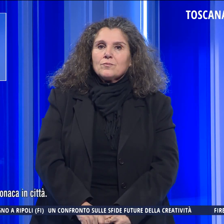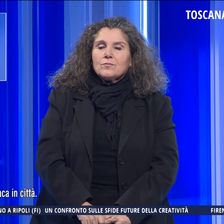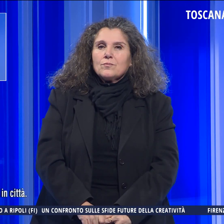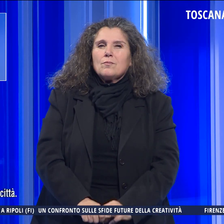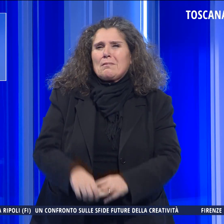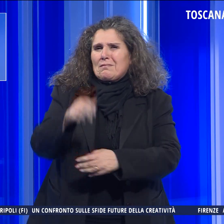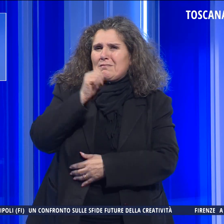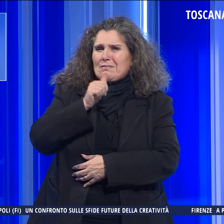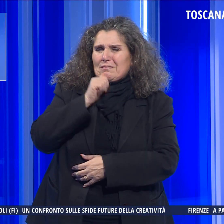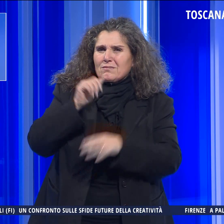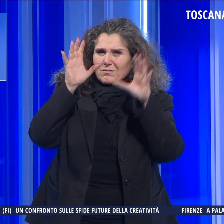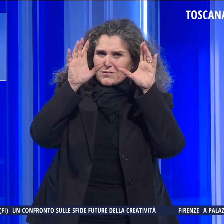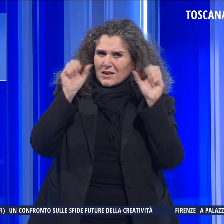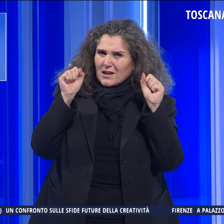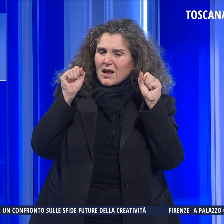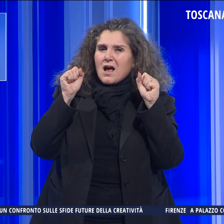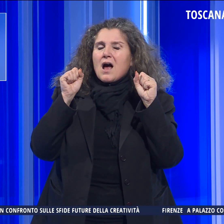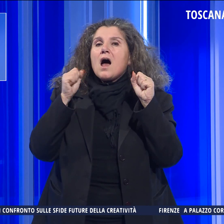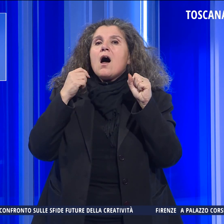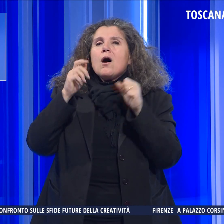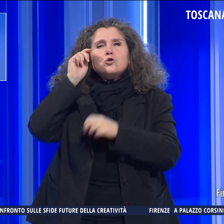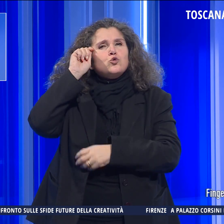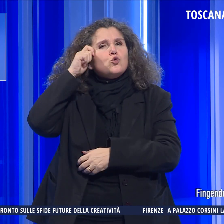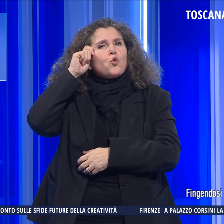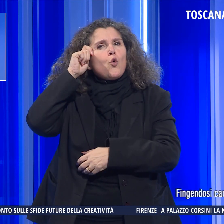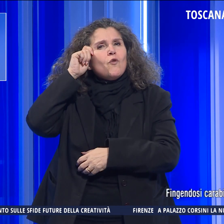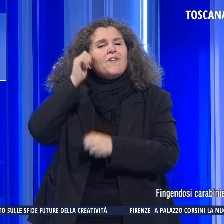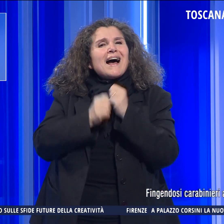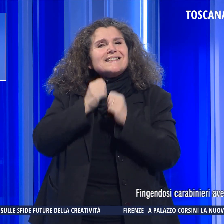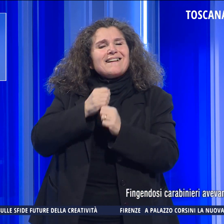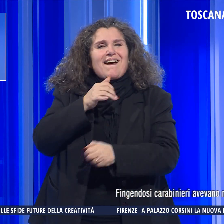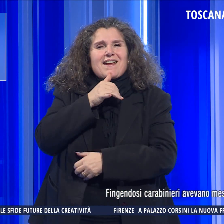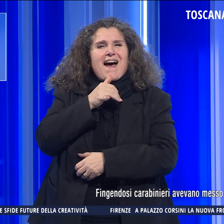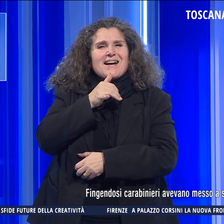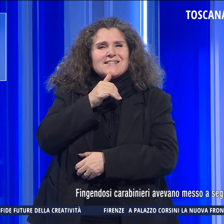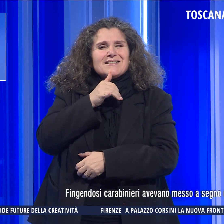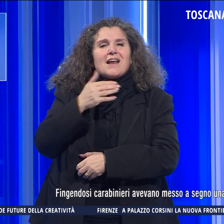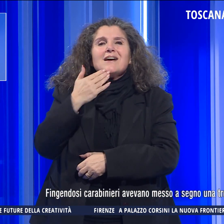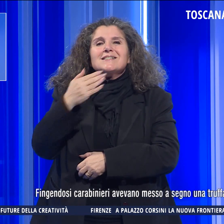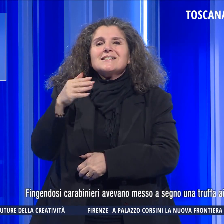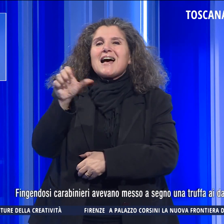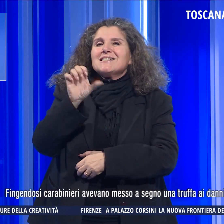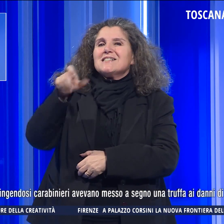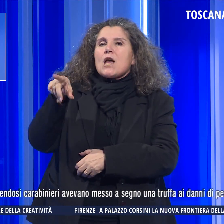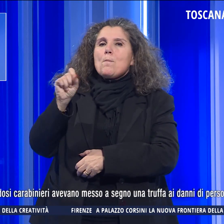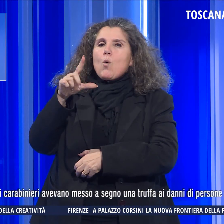Fingendosi che i carabinieri avevano messo a segno una truffa ai danni di persone anziane a Sansepolcro lo